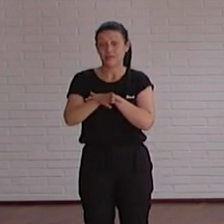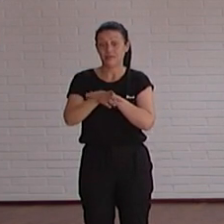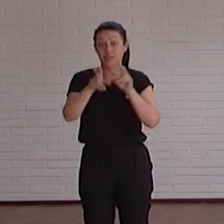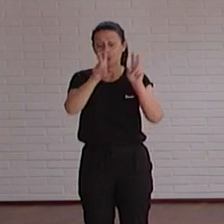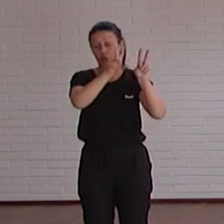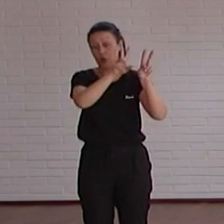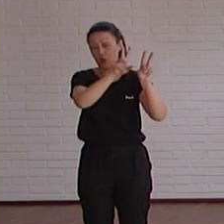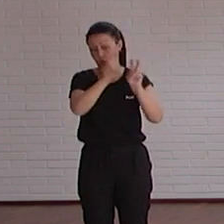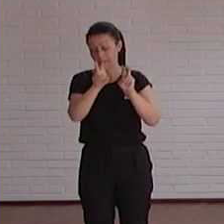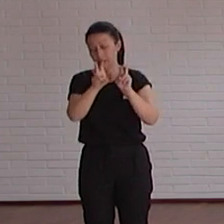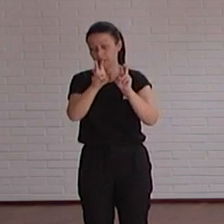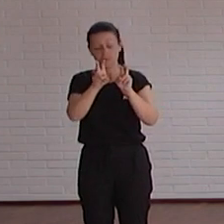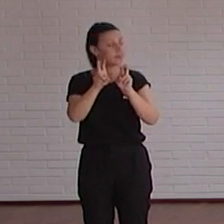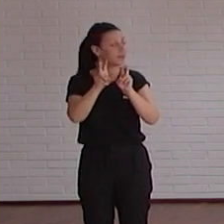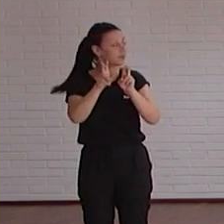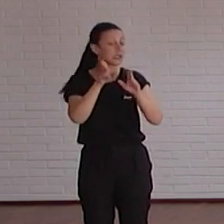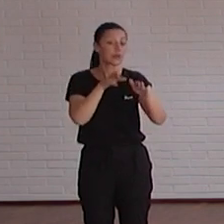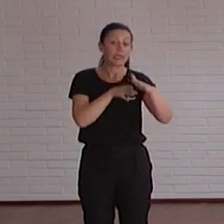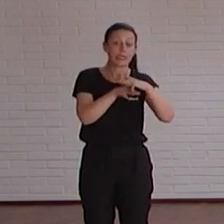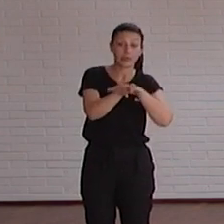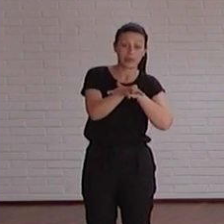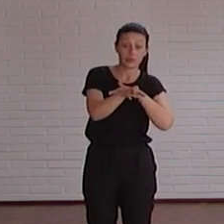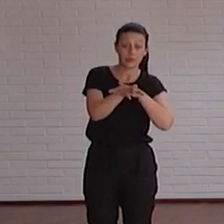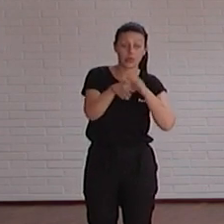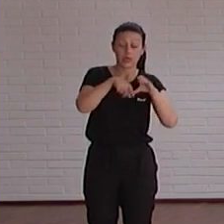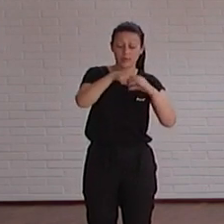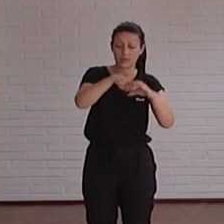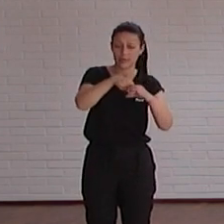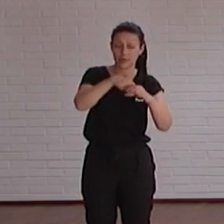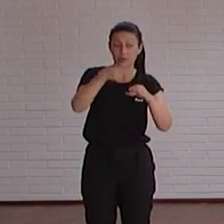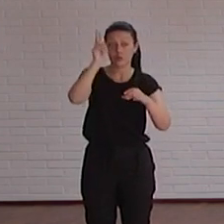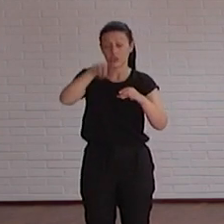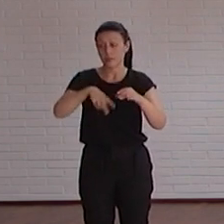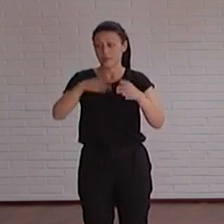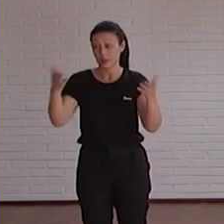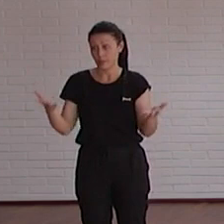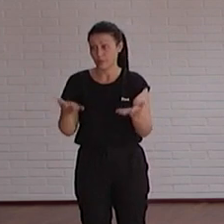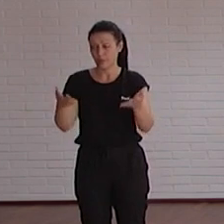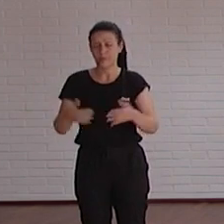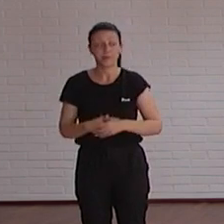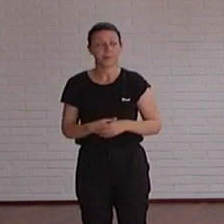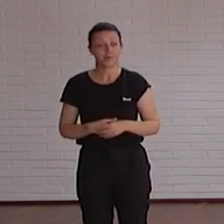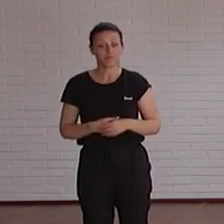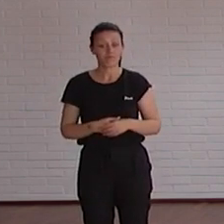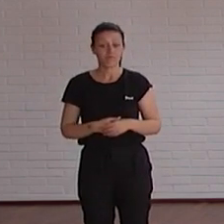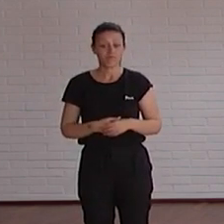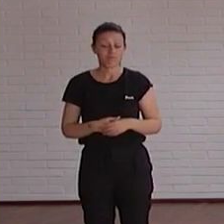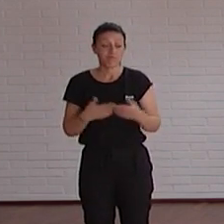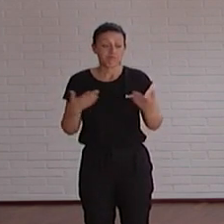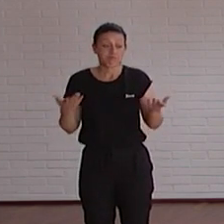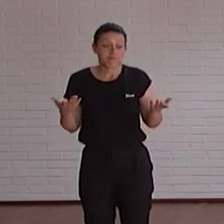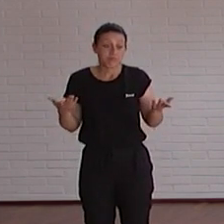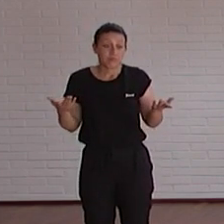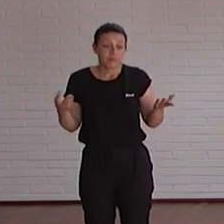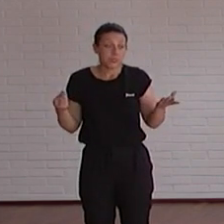temarios tanto para el acceso a las plazas como para la promoción o sea que eso es lo